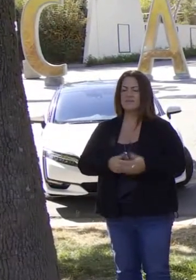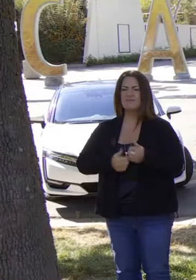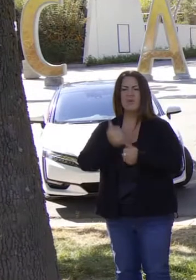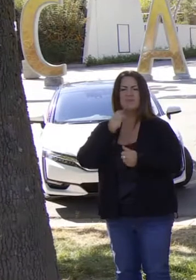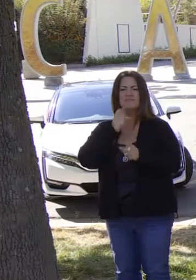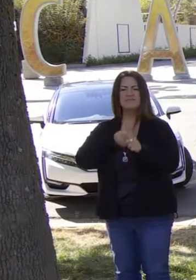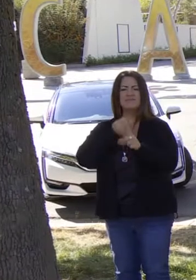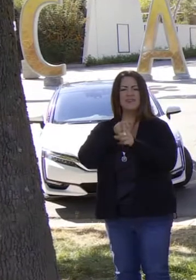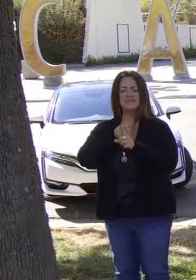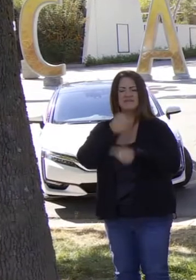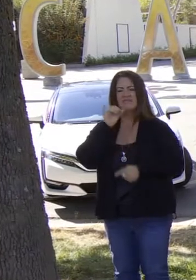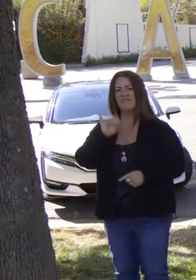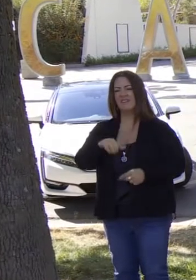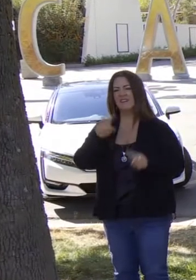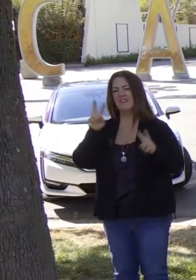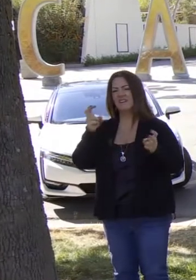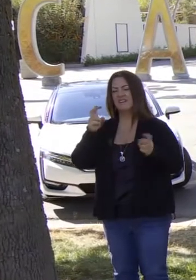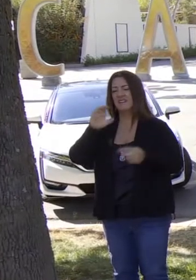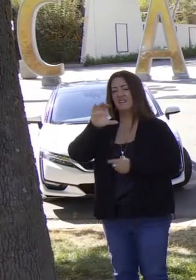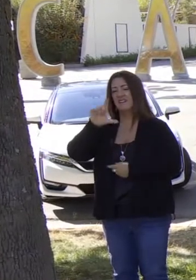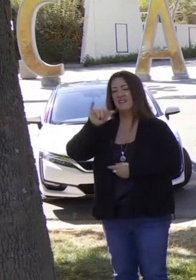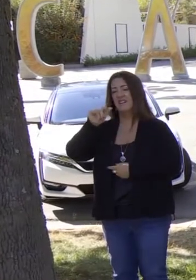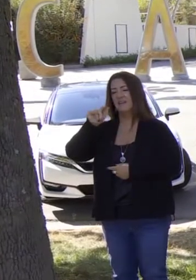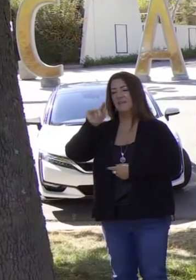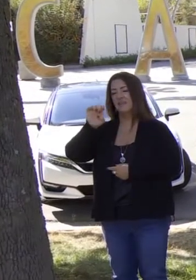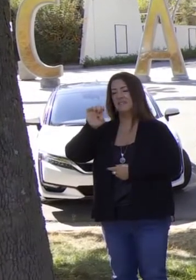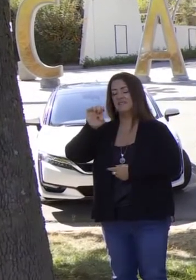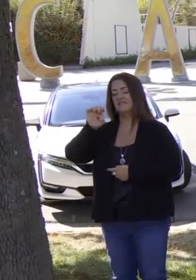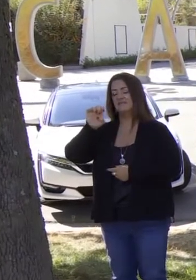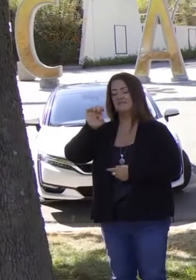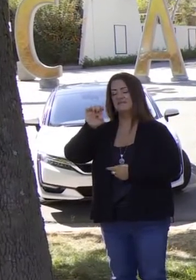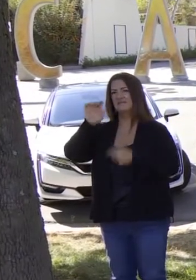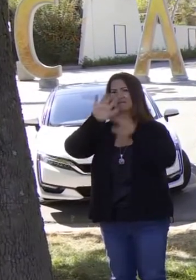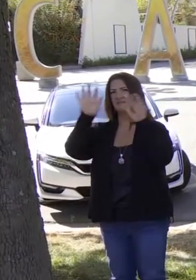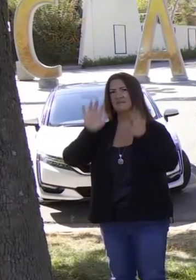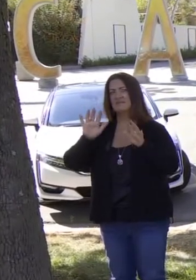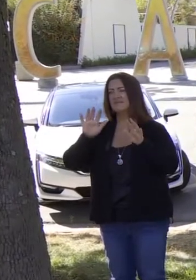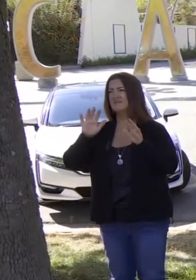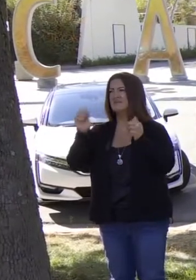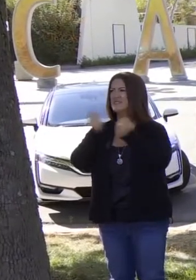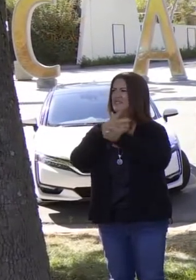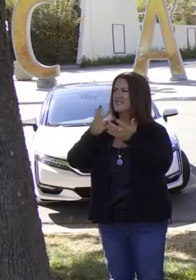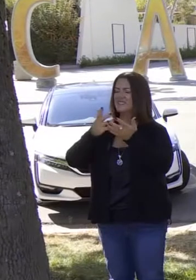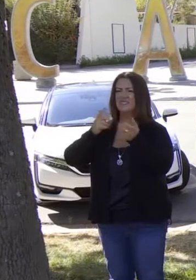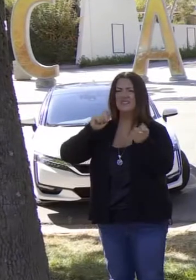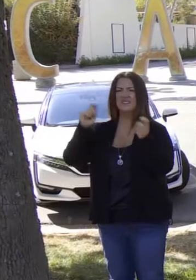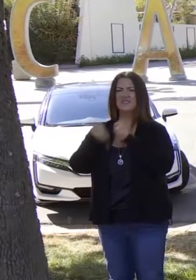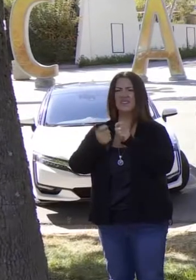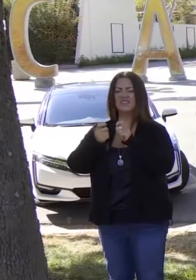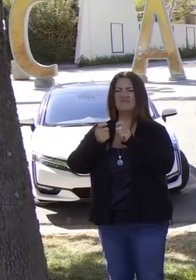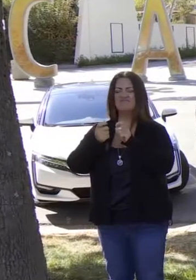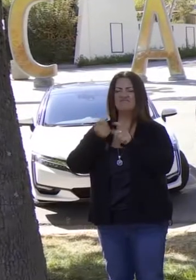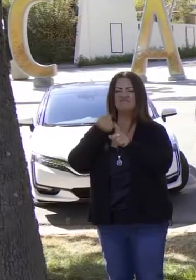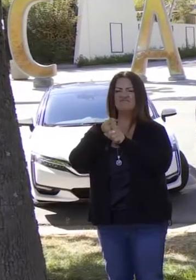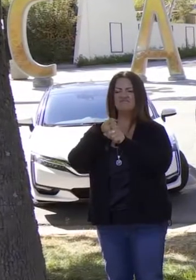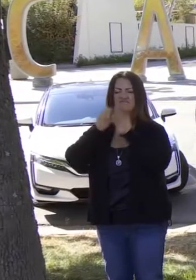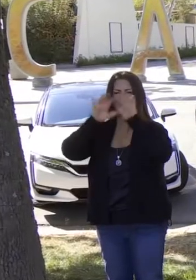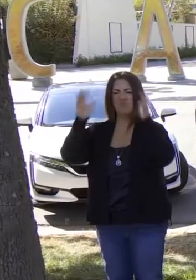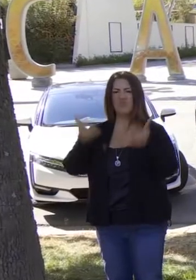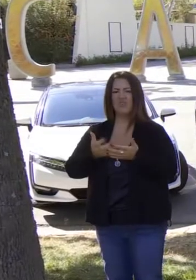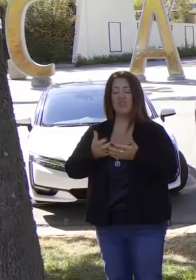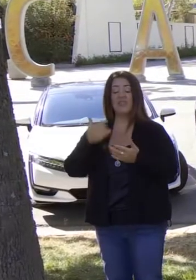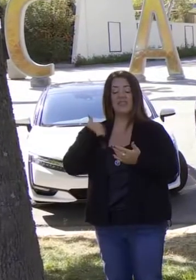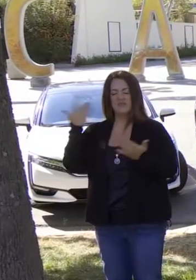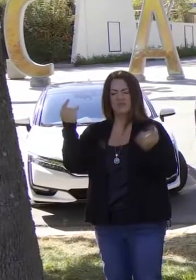más esta cuestión de la crisis climática. Y es precisamente lo que avanzamos